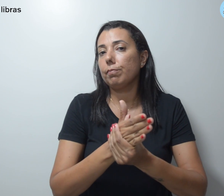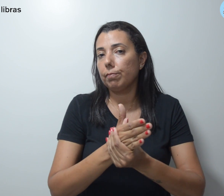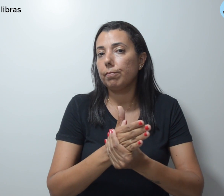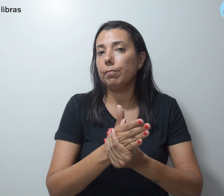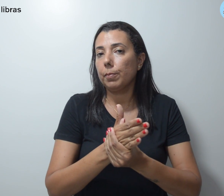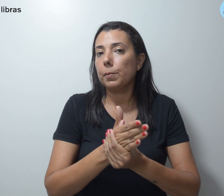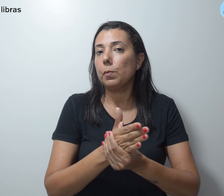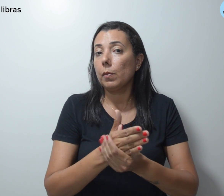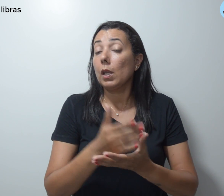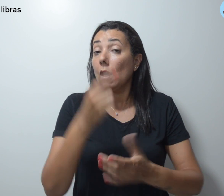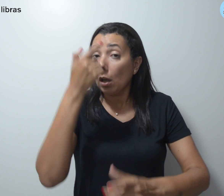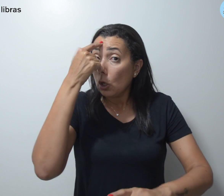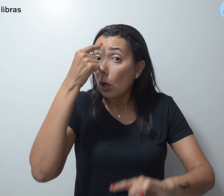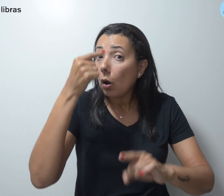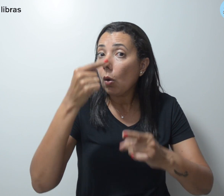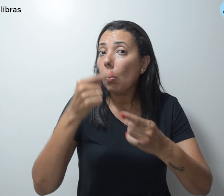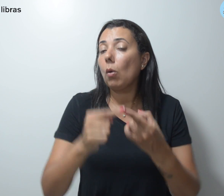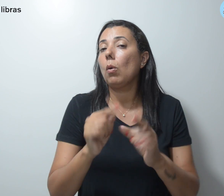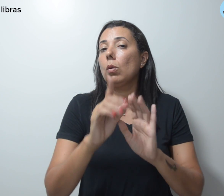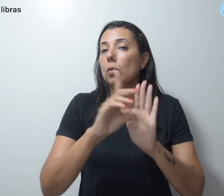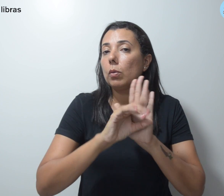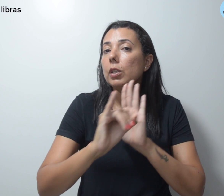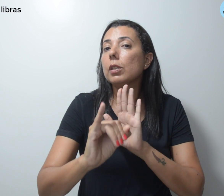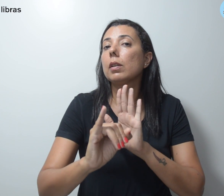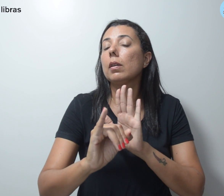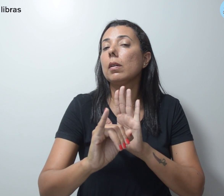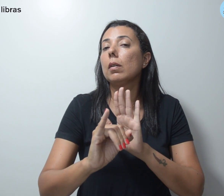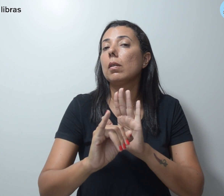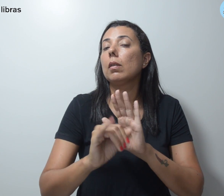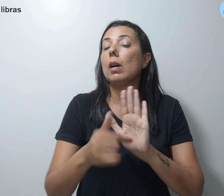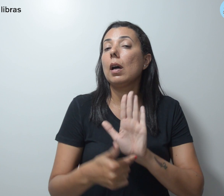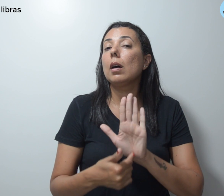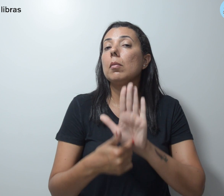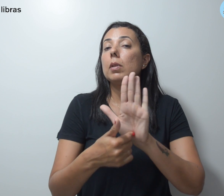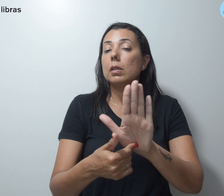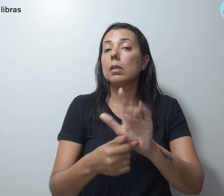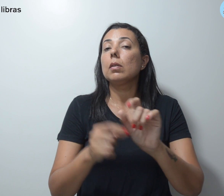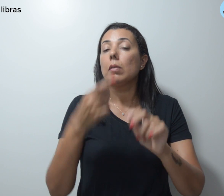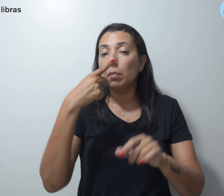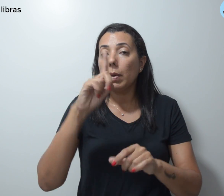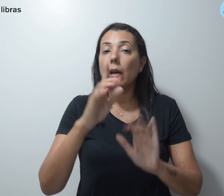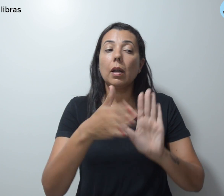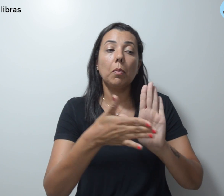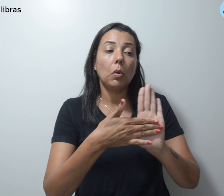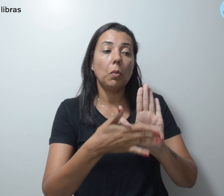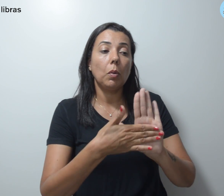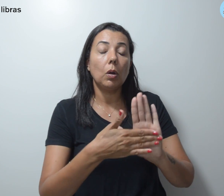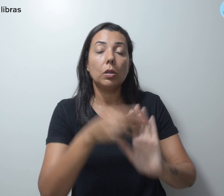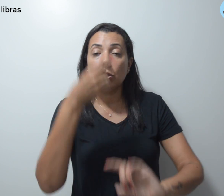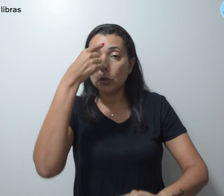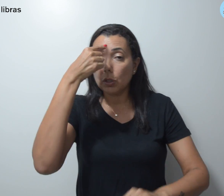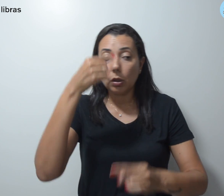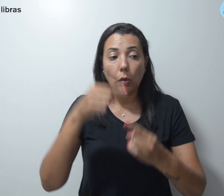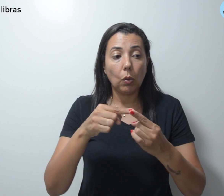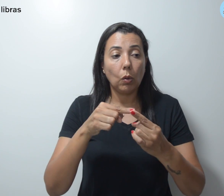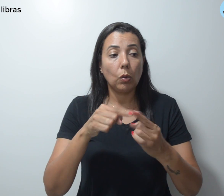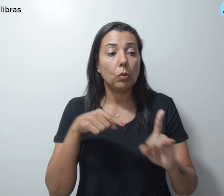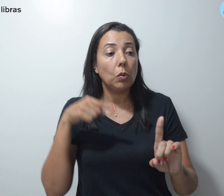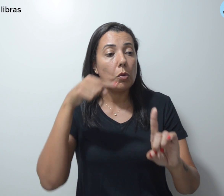De acordo com o edital, a apresentação para propostas de acordo direto de pagamento